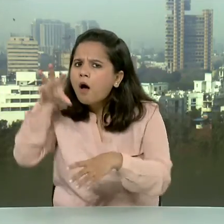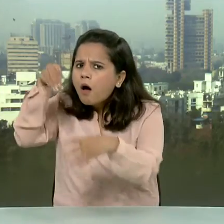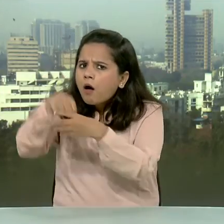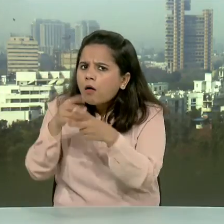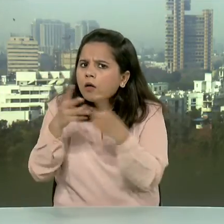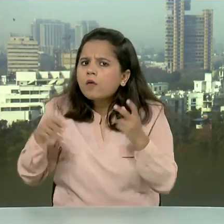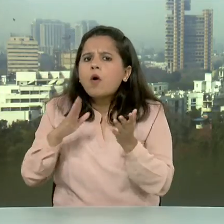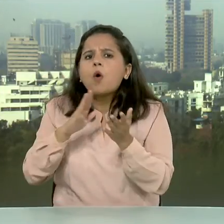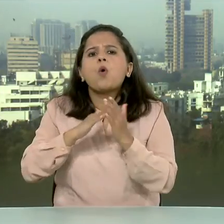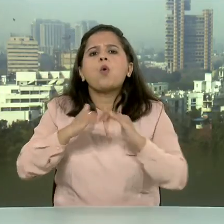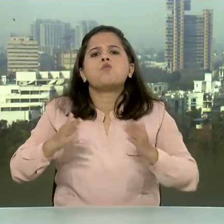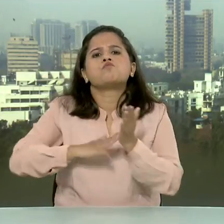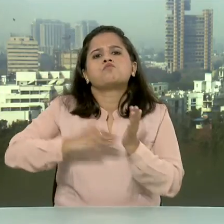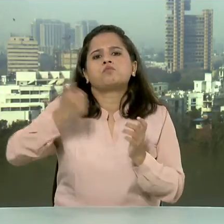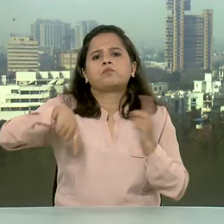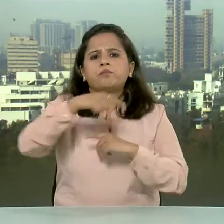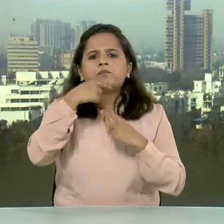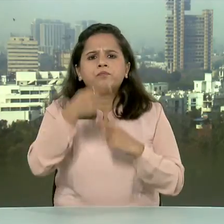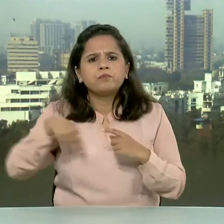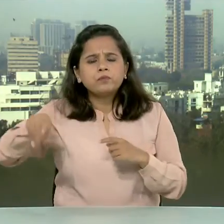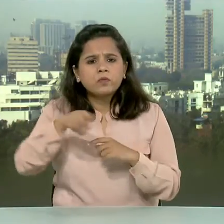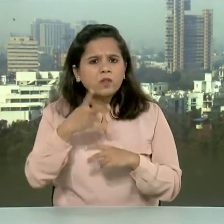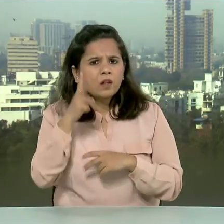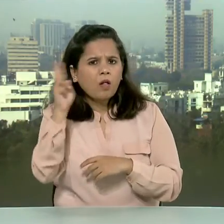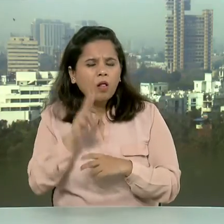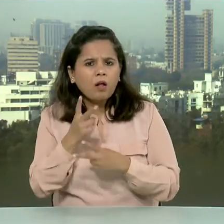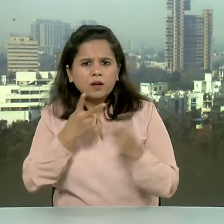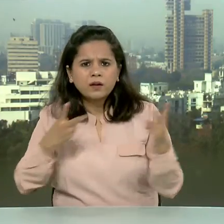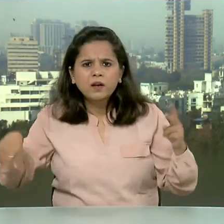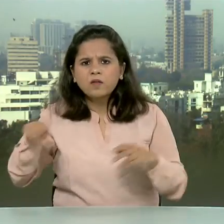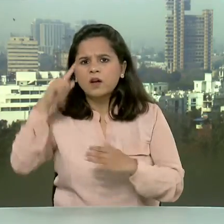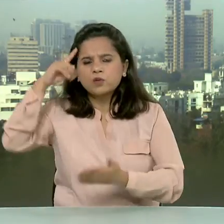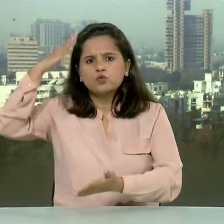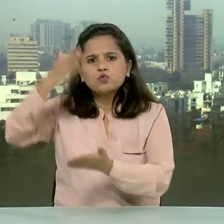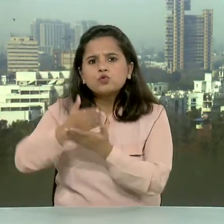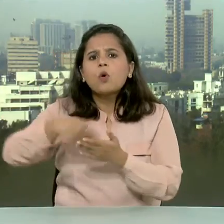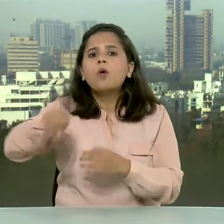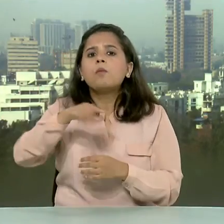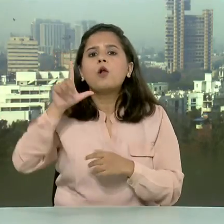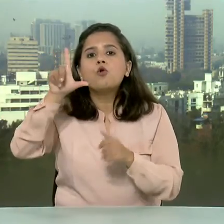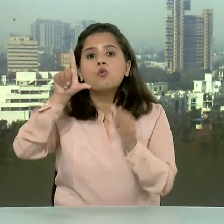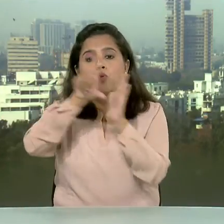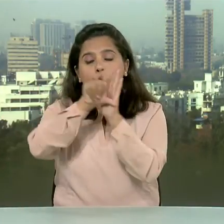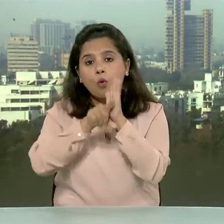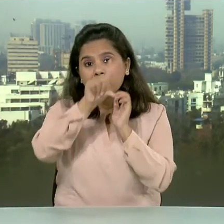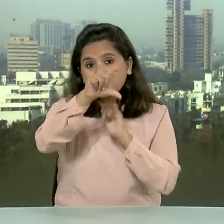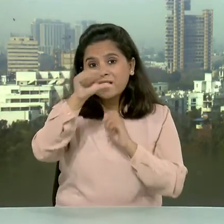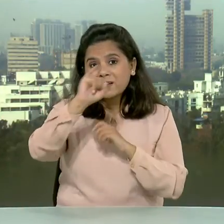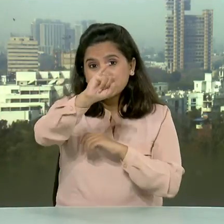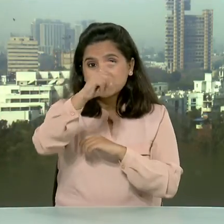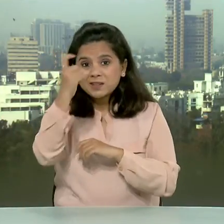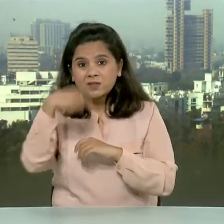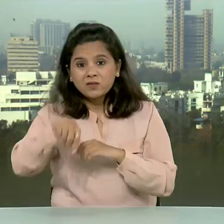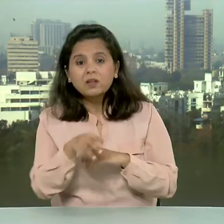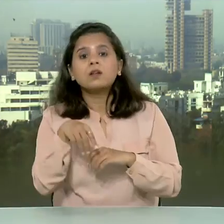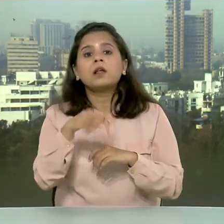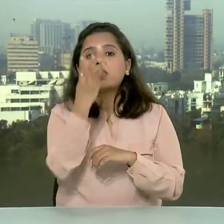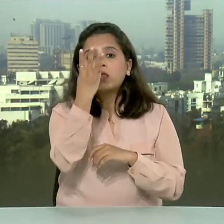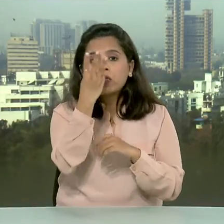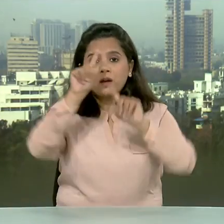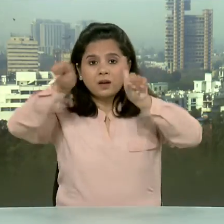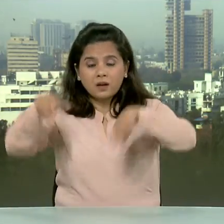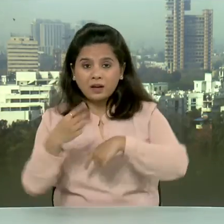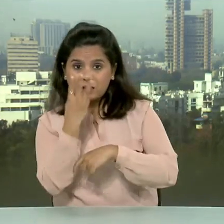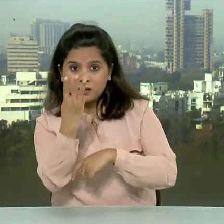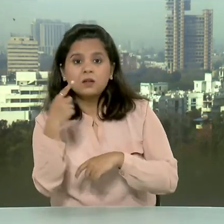मंत्राले की एक अधिसूशना में कहा गया है कि गैर कानूनी गतिविधी रोगठाम कानून 1967 की धारा तीन की उपधारा